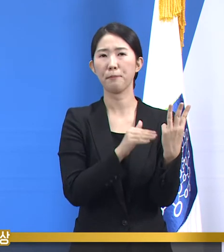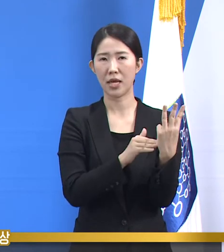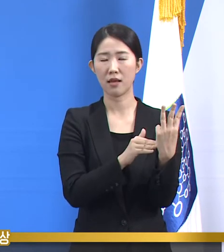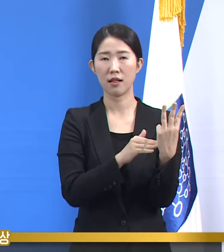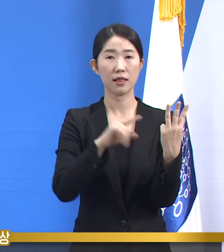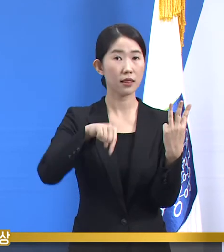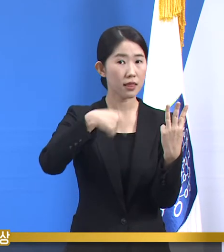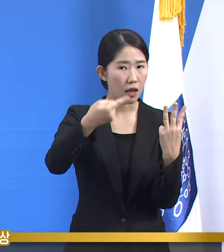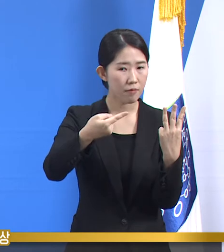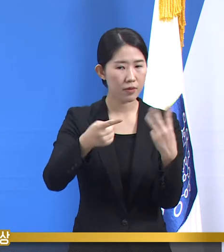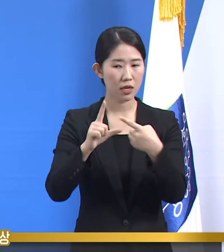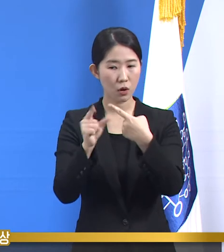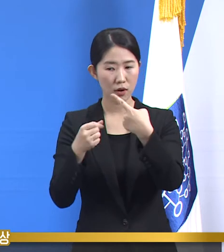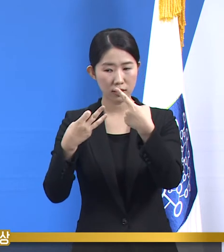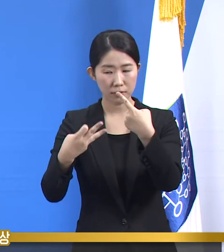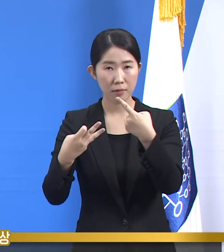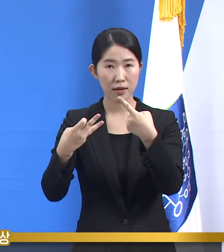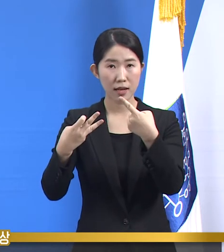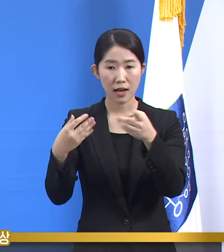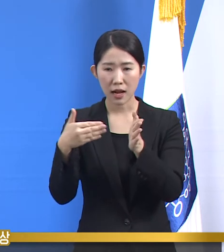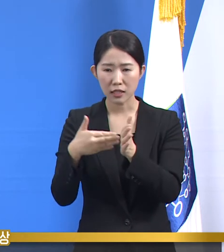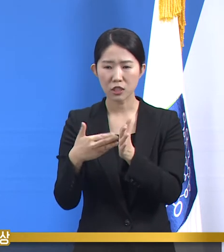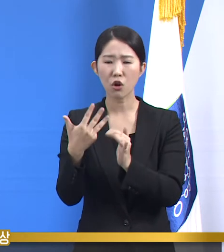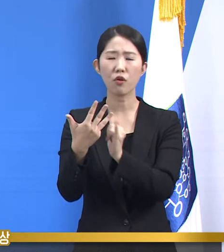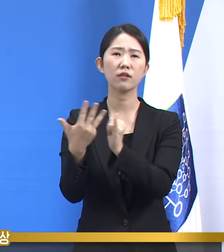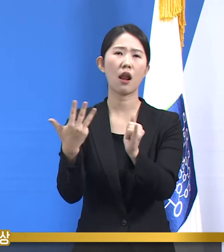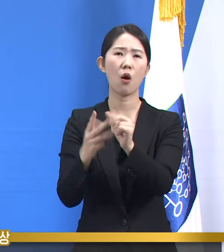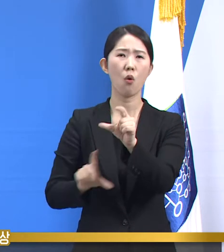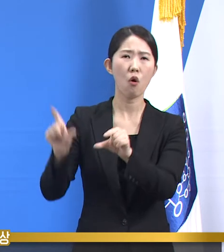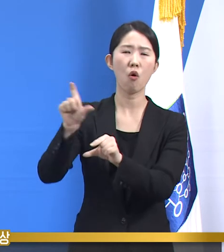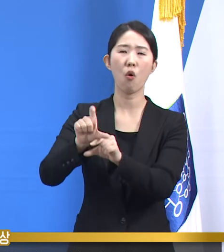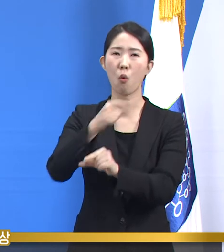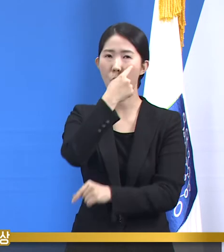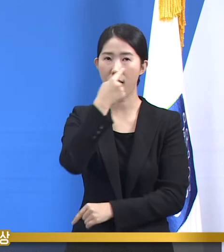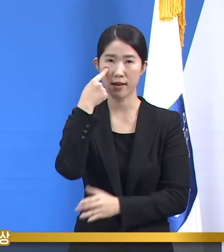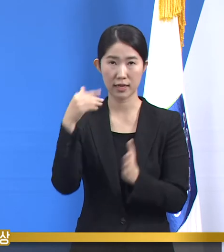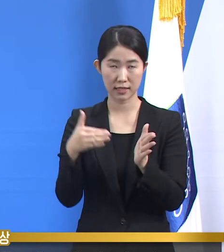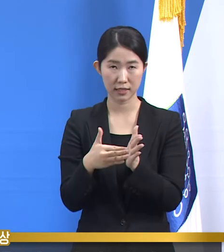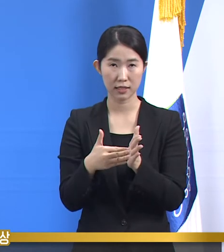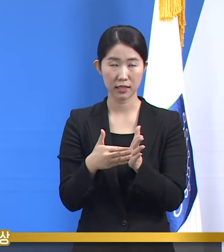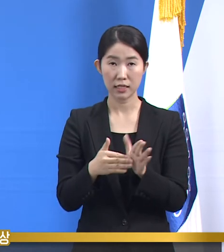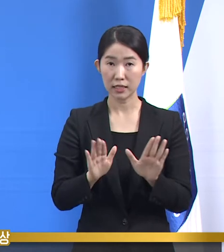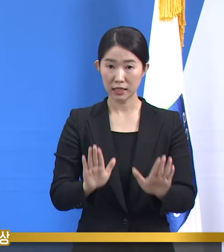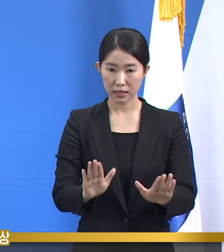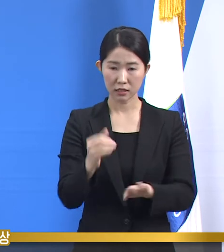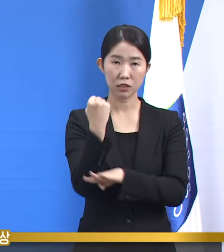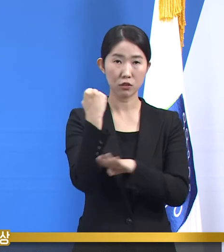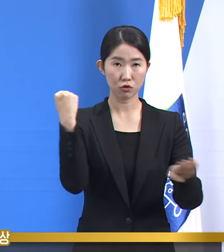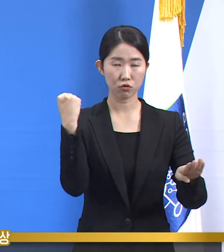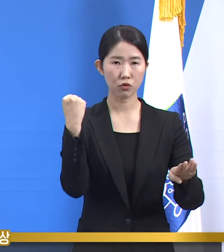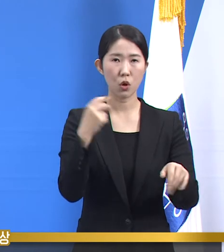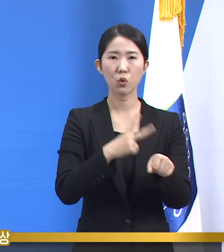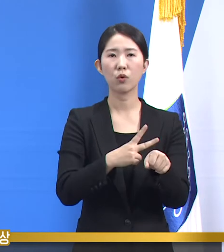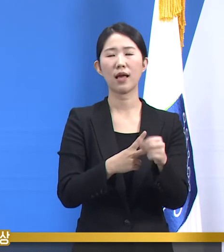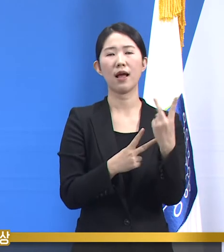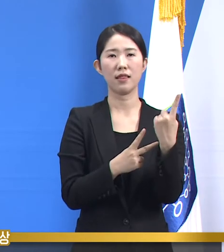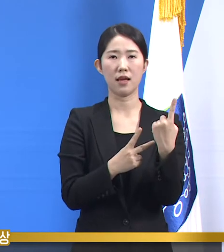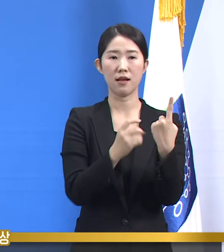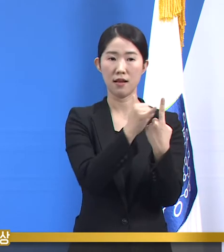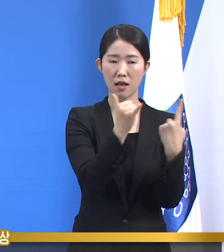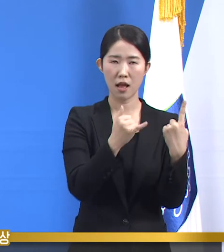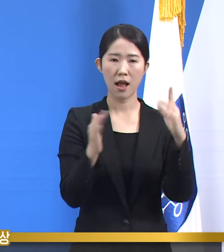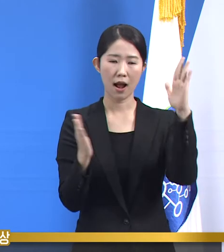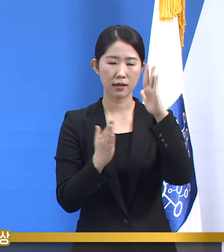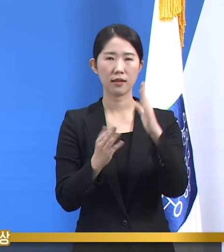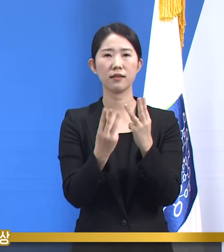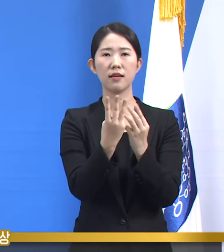13일까지 8명이 추가 확진 판정을 받으면서 14일 0시 기준 확진자 수는 교사 1명, 학생